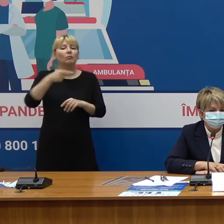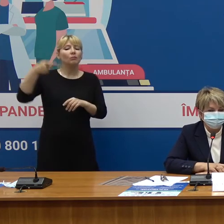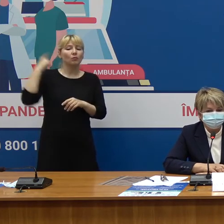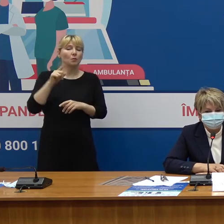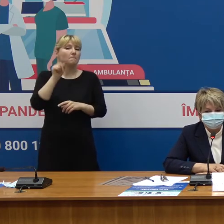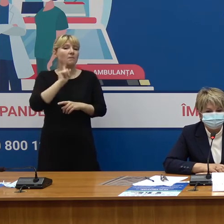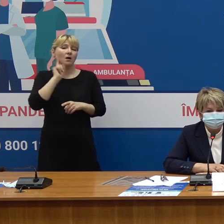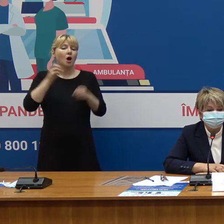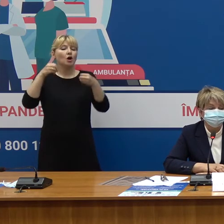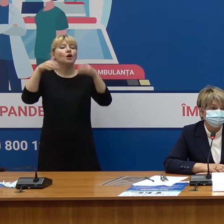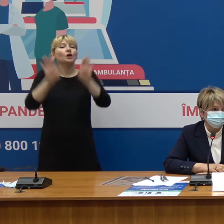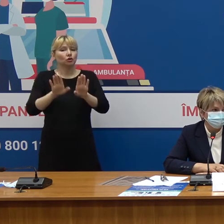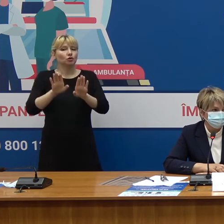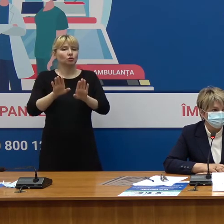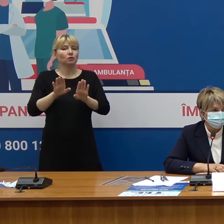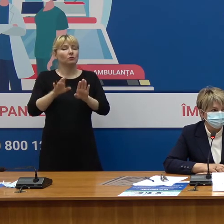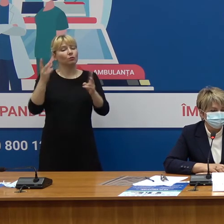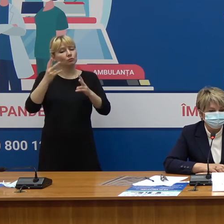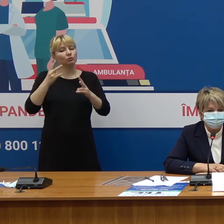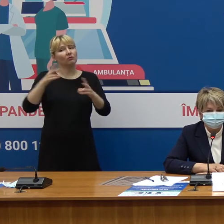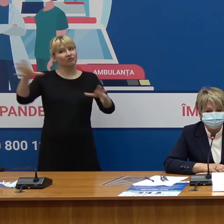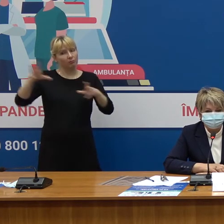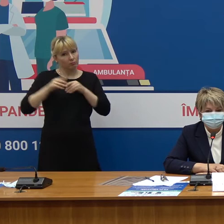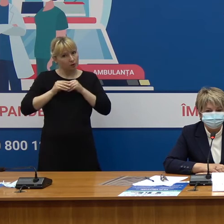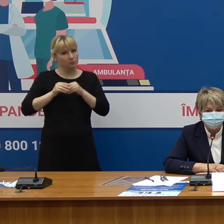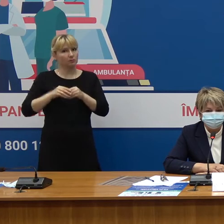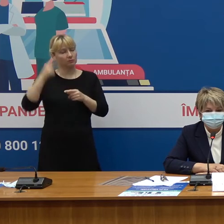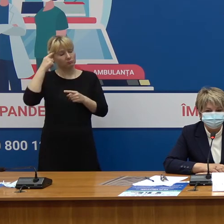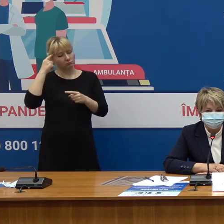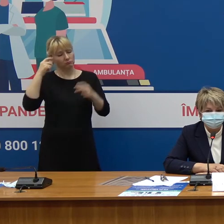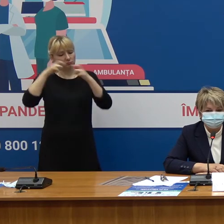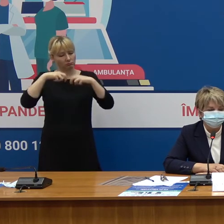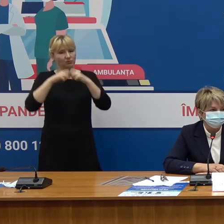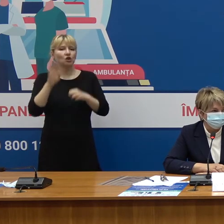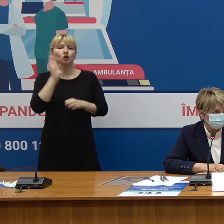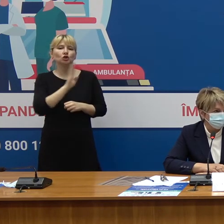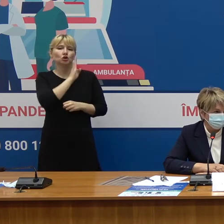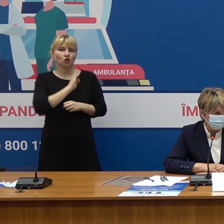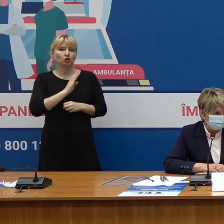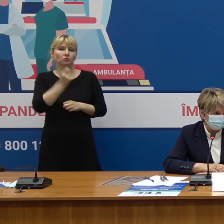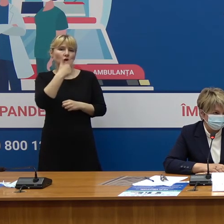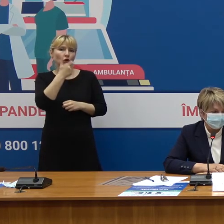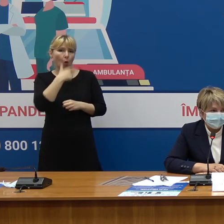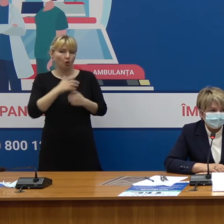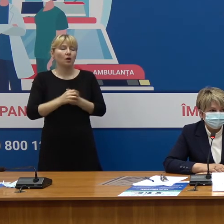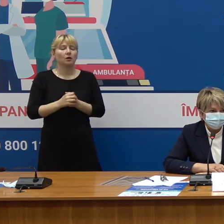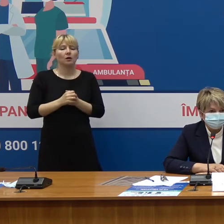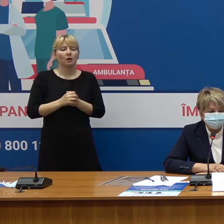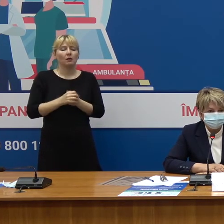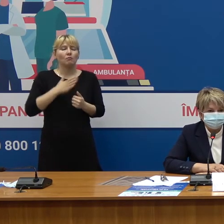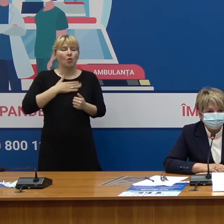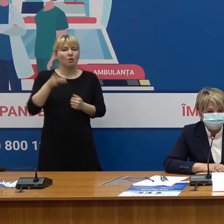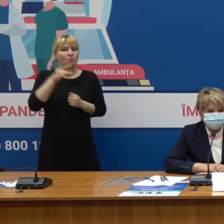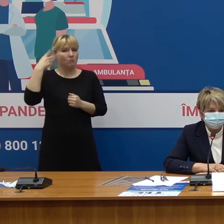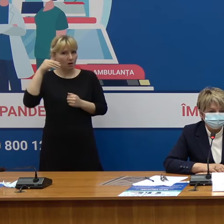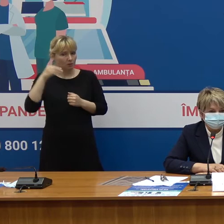decizia de comun cu experții și societatea ginecologilor și obstetricienilor Din țara noastră Ne-am